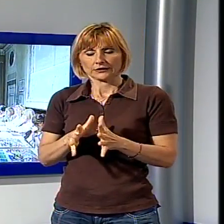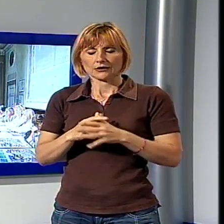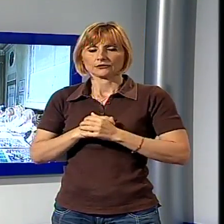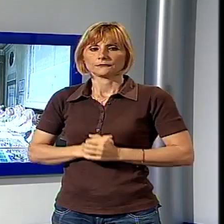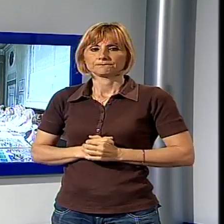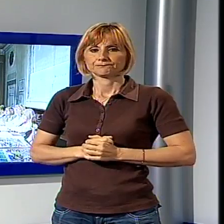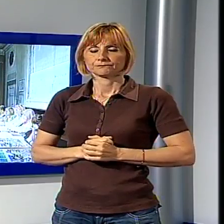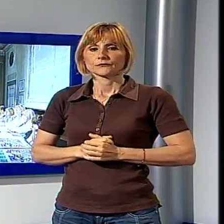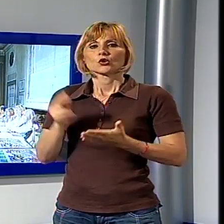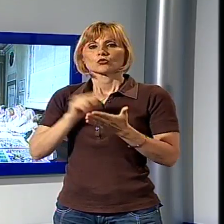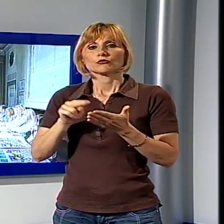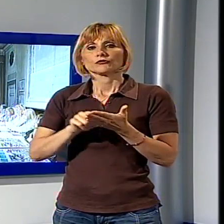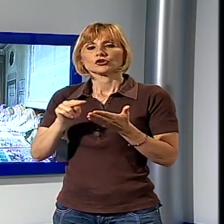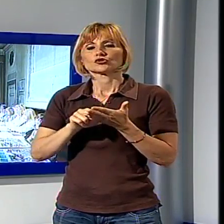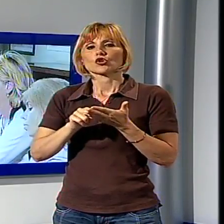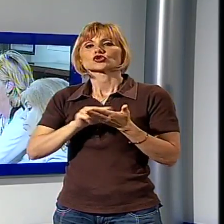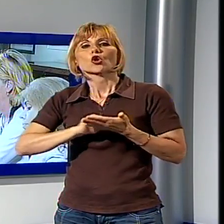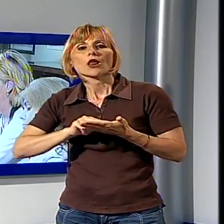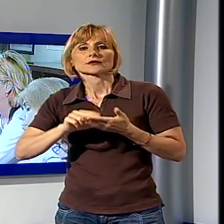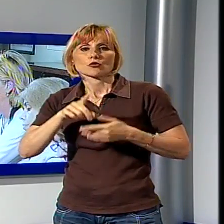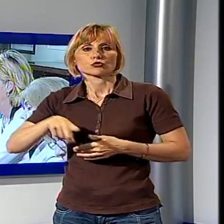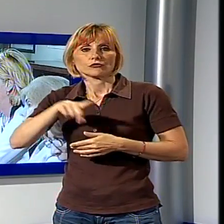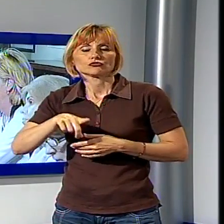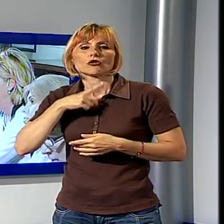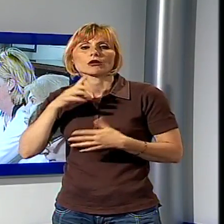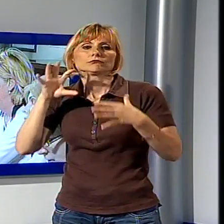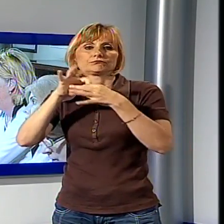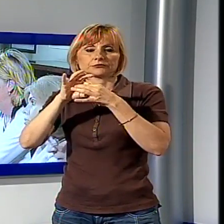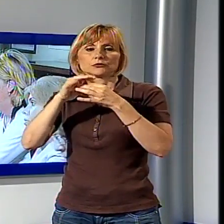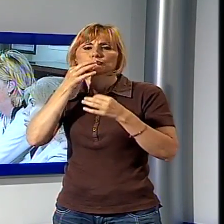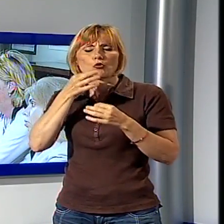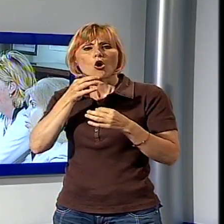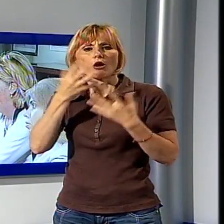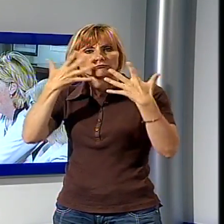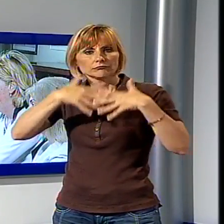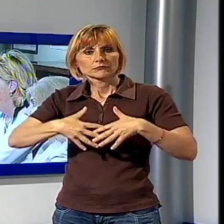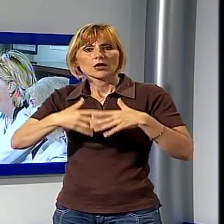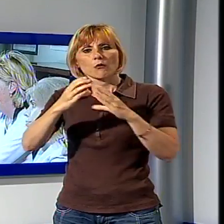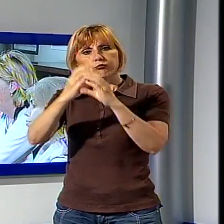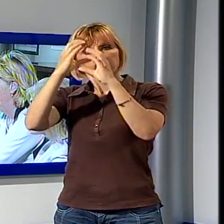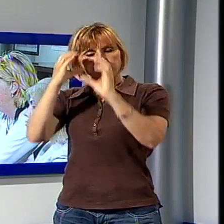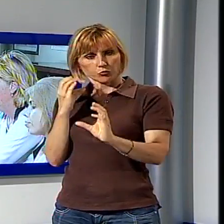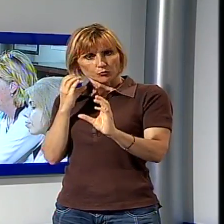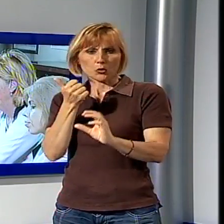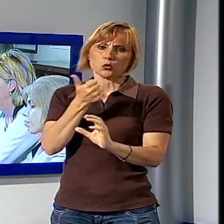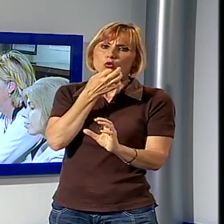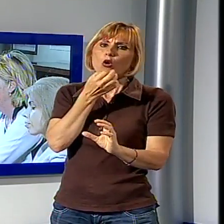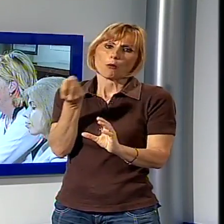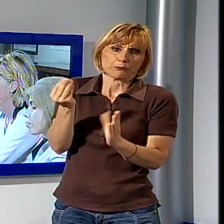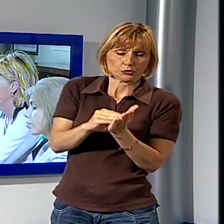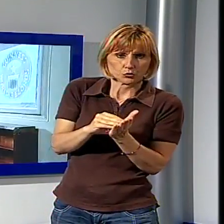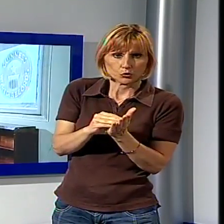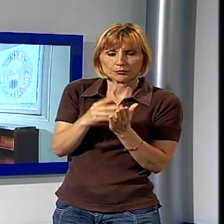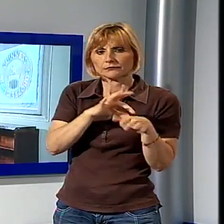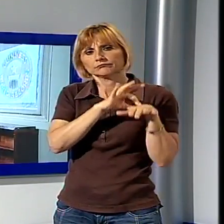'Ufficio Scolastico Provinciale verranno anche organizzati uno o più autobus per portare gli studenti lucchesi alla cerimonia della